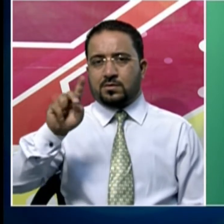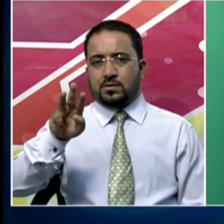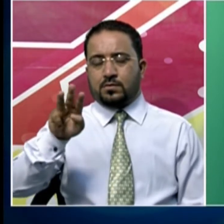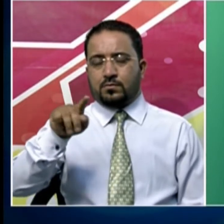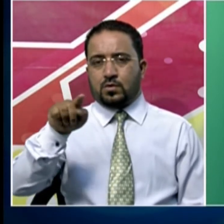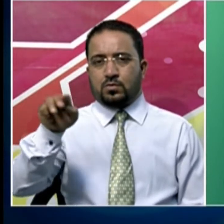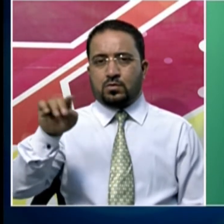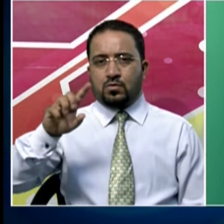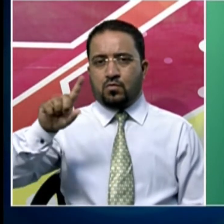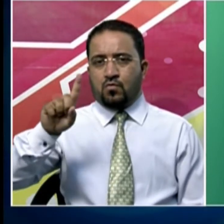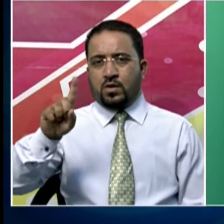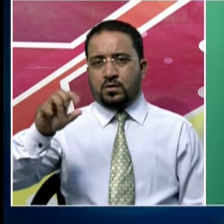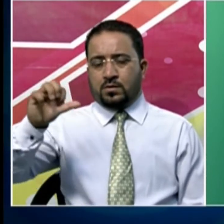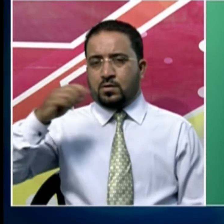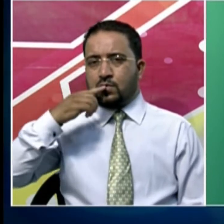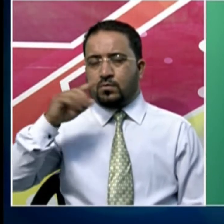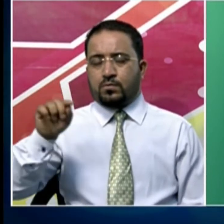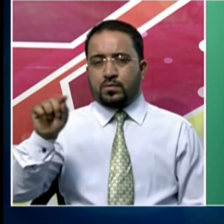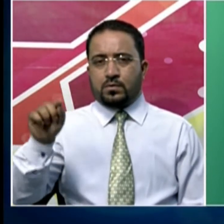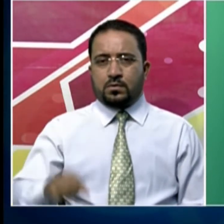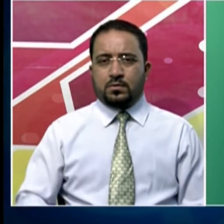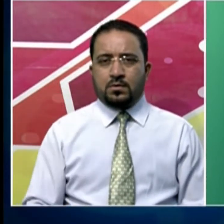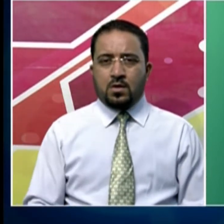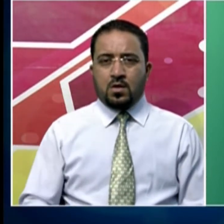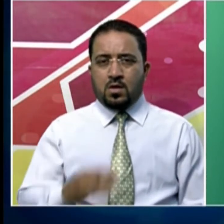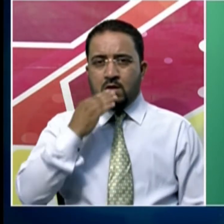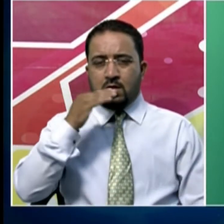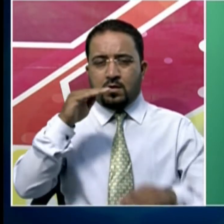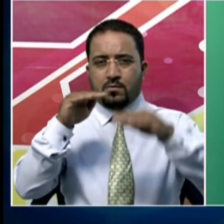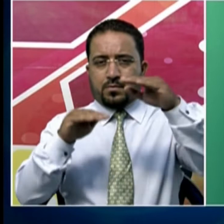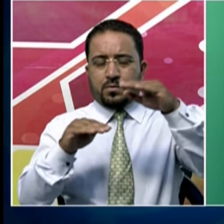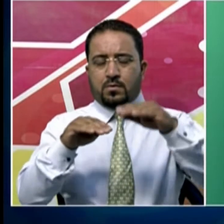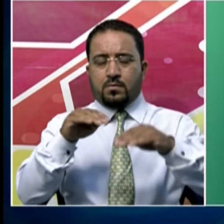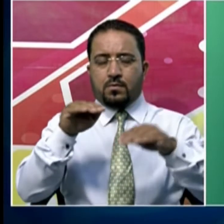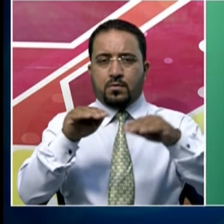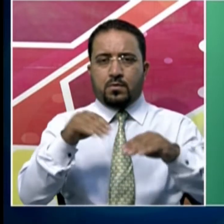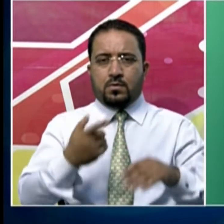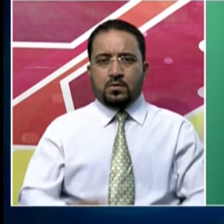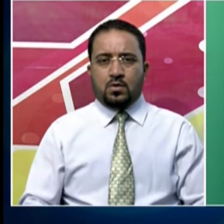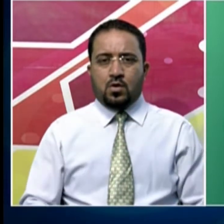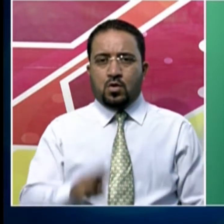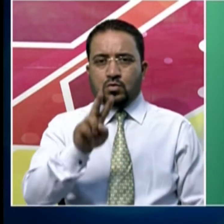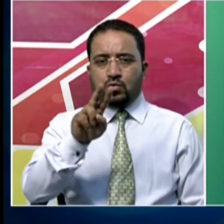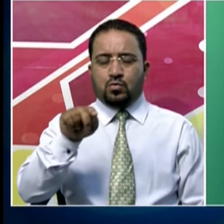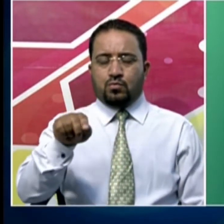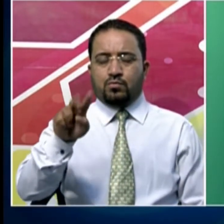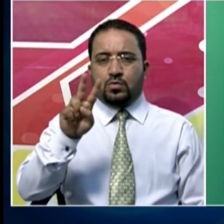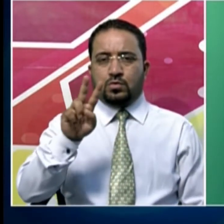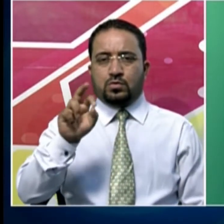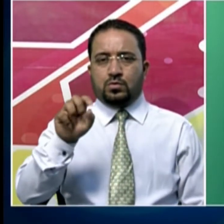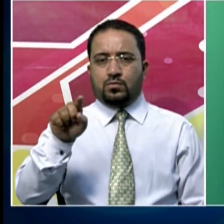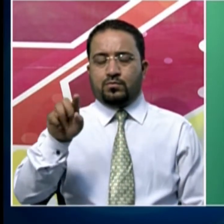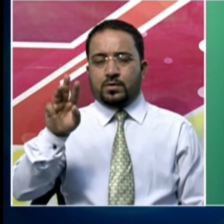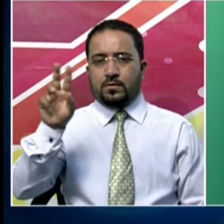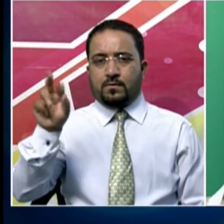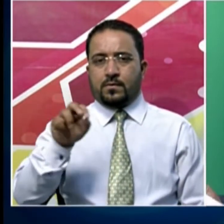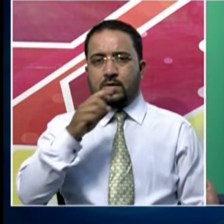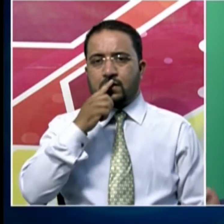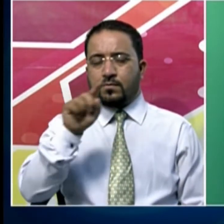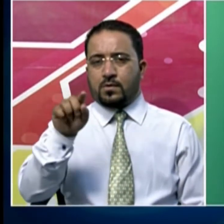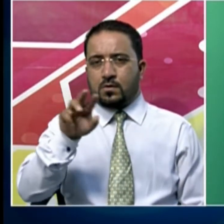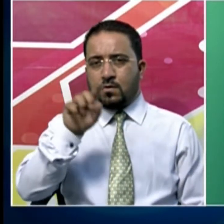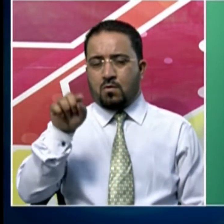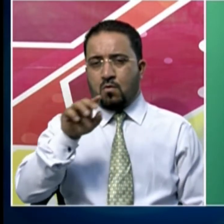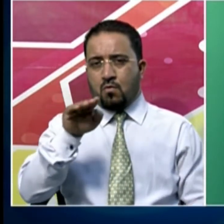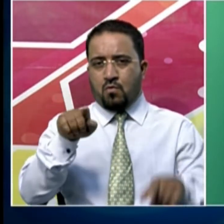ہے جبکہ شرح اموات مزید کم ہو کر دو اشاریہ تین ایک فیصد پر آ گئی ہے